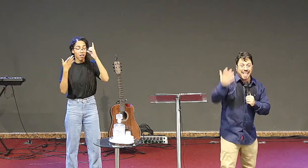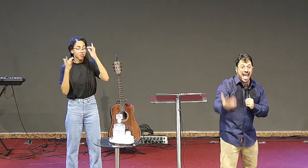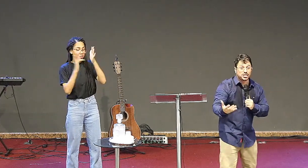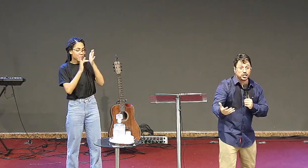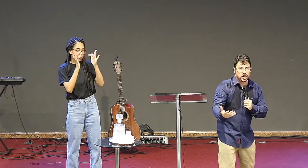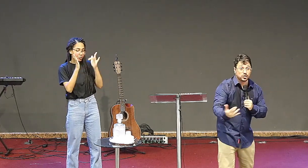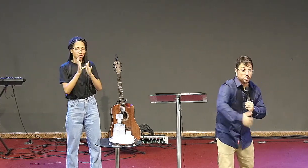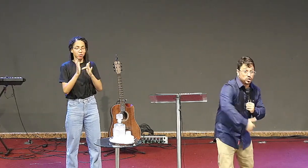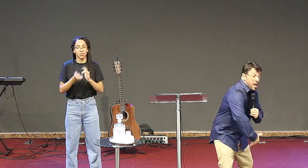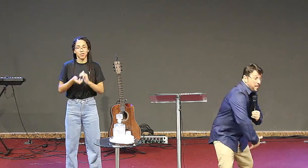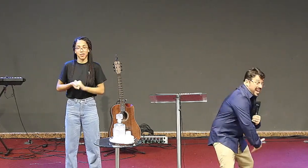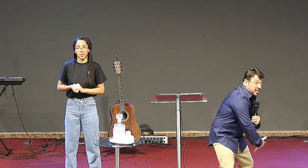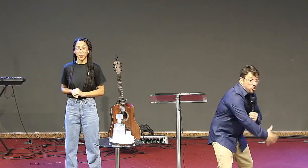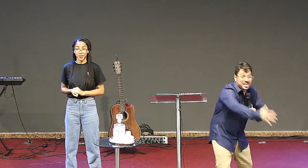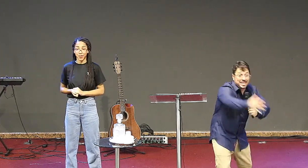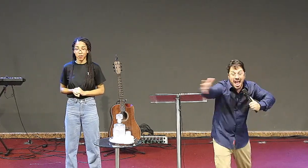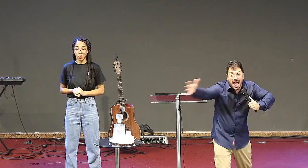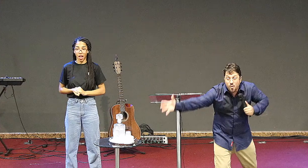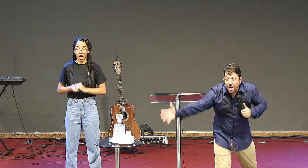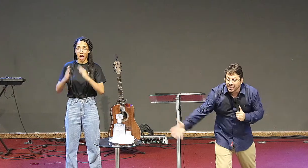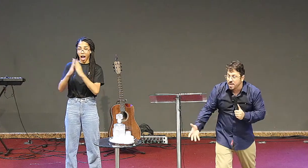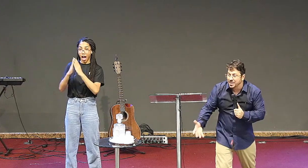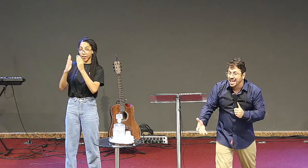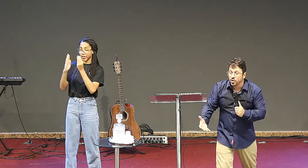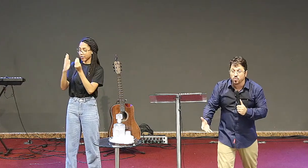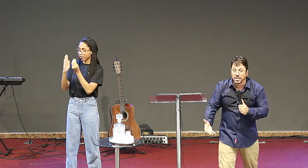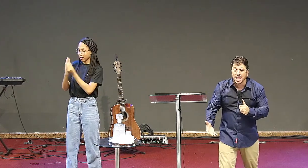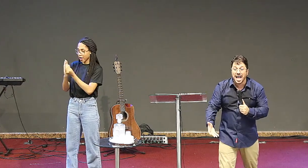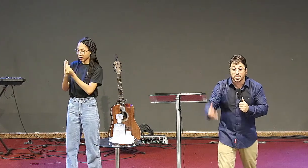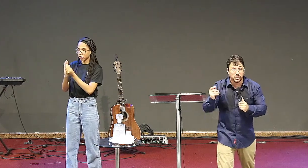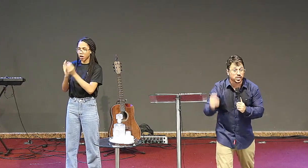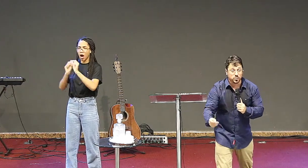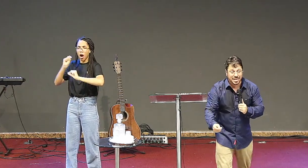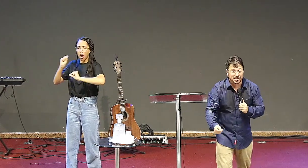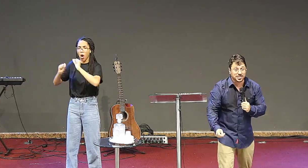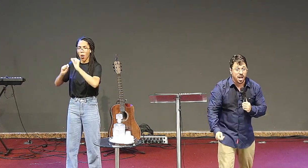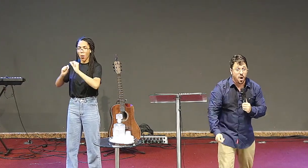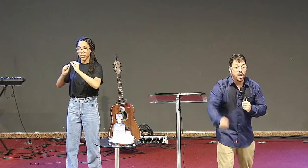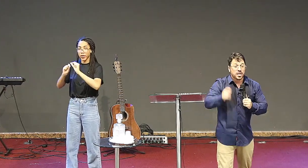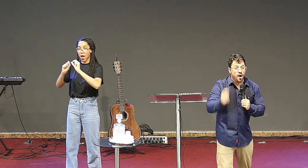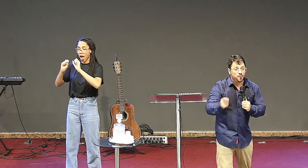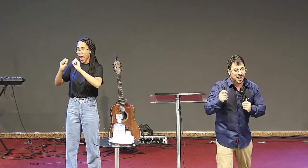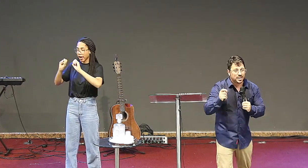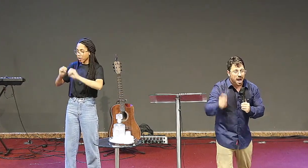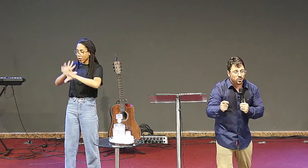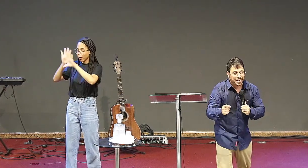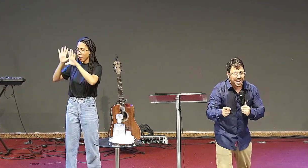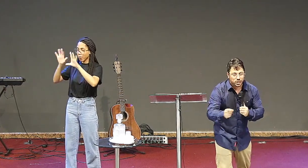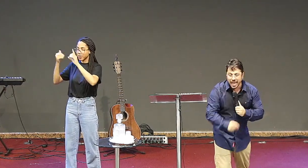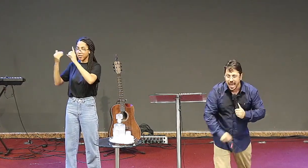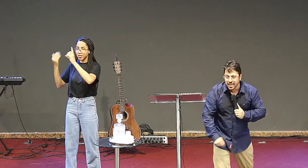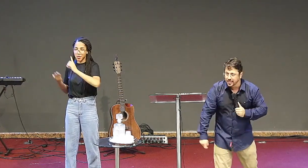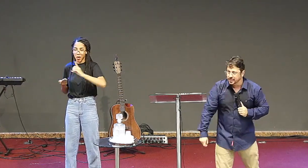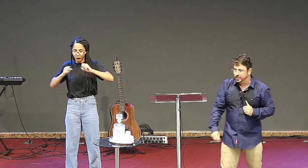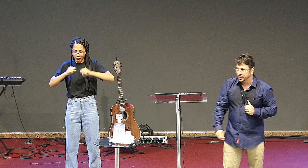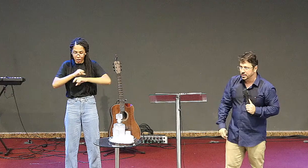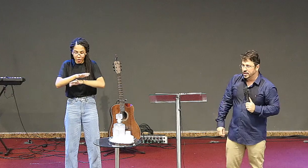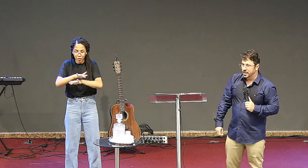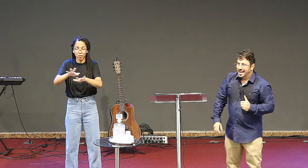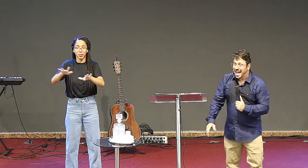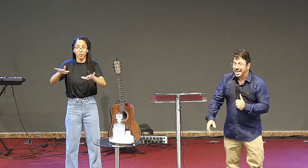a estratégia de Jesus para iluminar uma determinada comunidade, por isso, preste atenção, não fale mal da igreja dele,